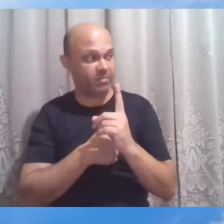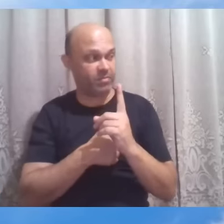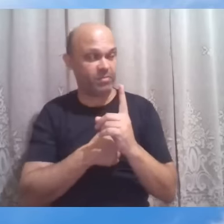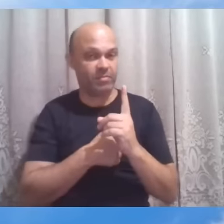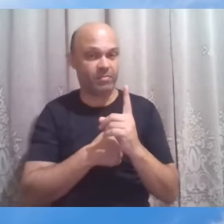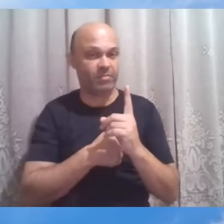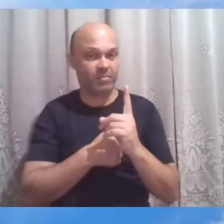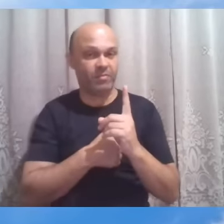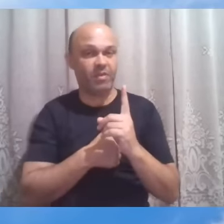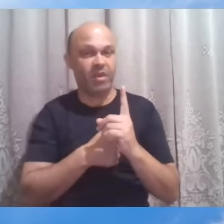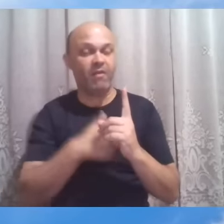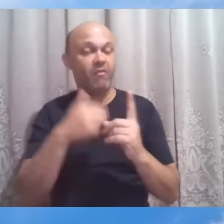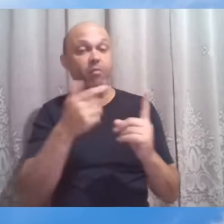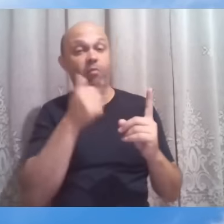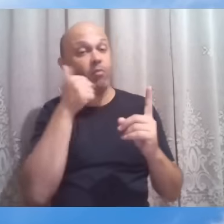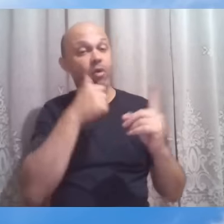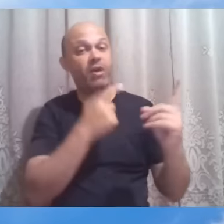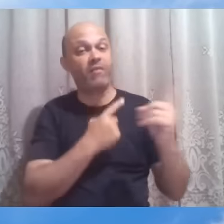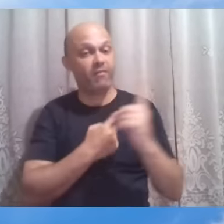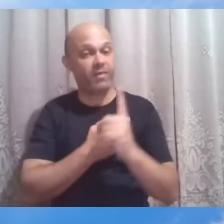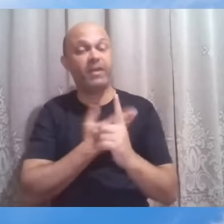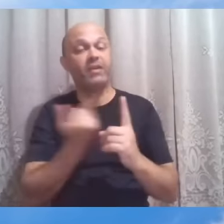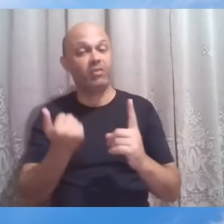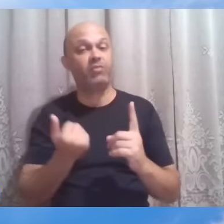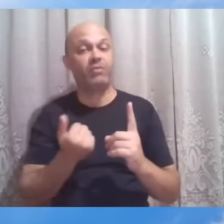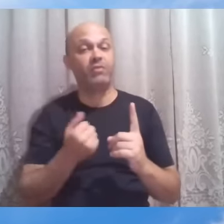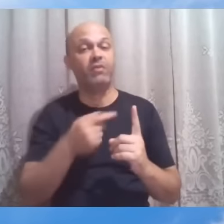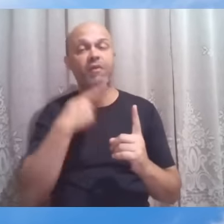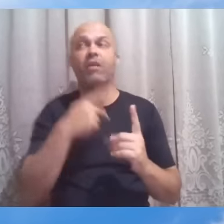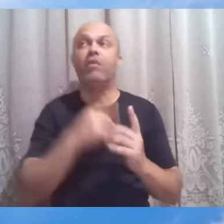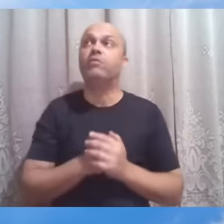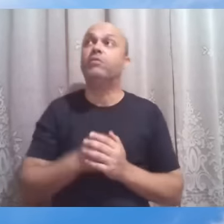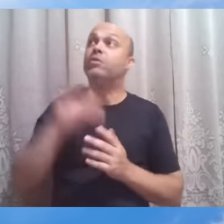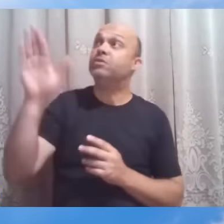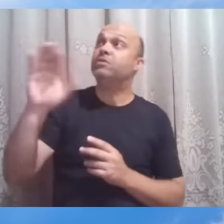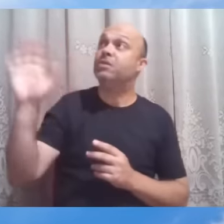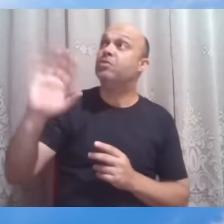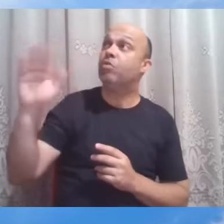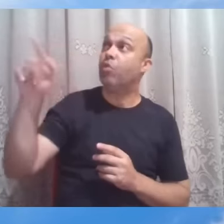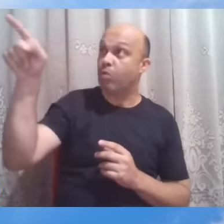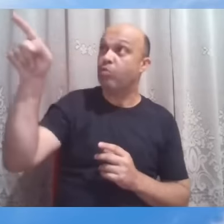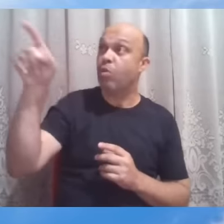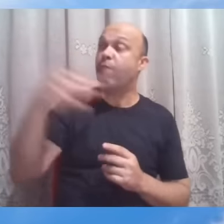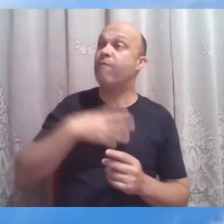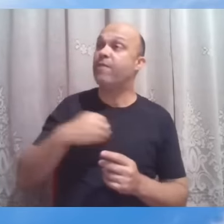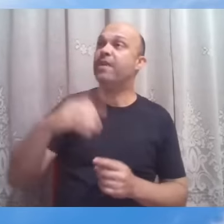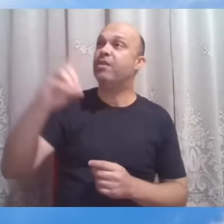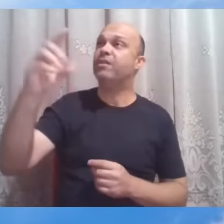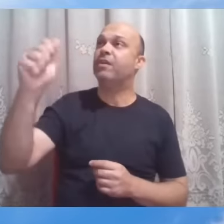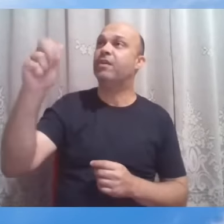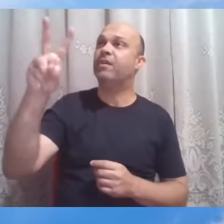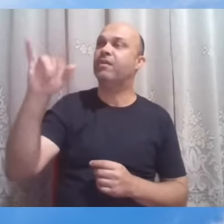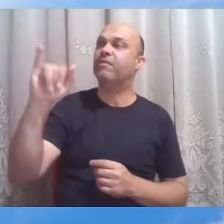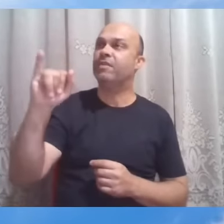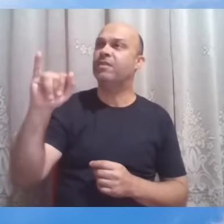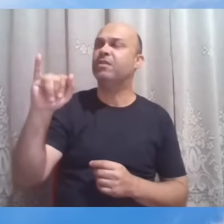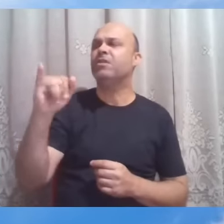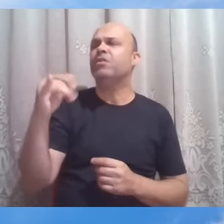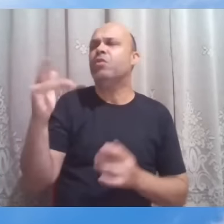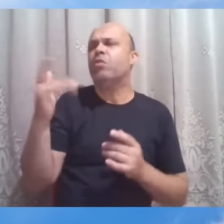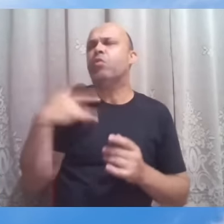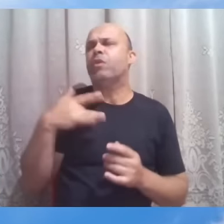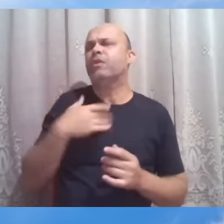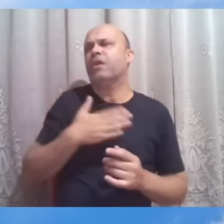que saíra daquelas cercanias, clamou dizendo, Senhor, filho de Davi, tem misericórdia de mim, que minha